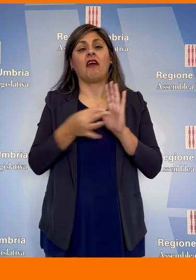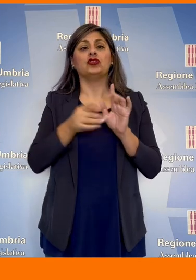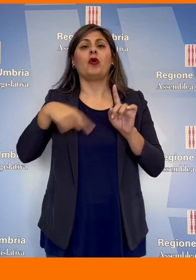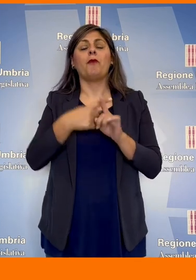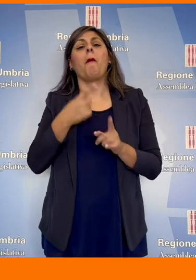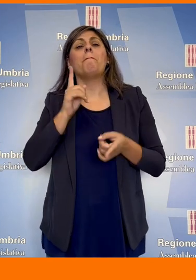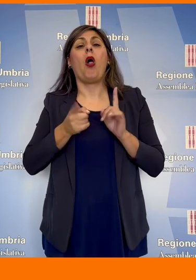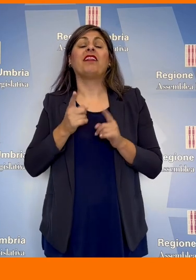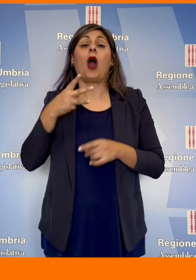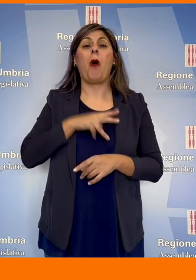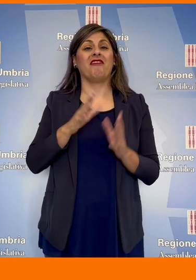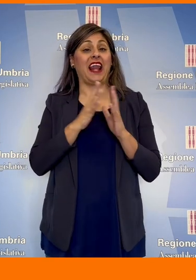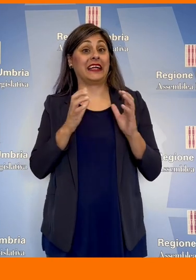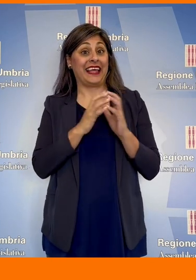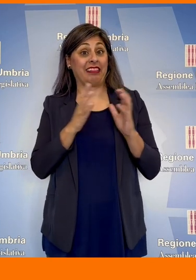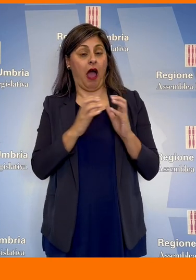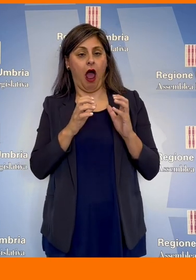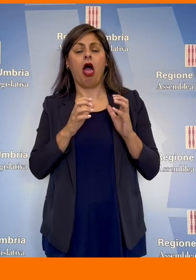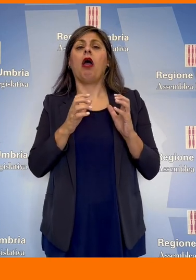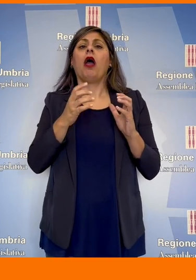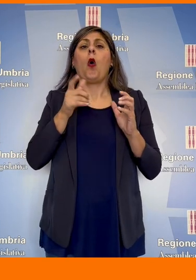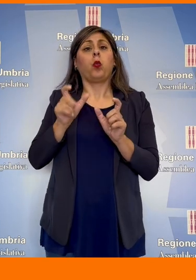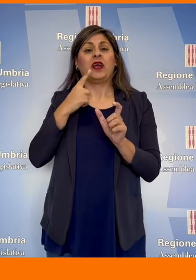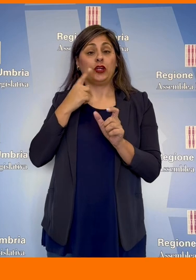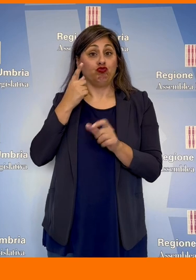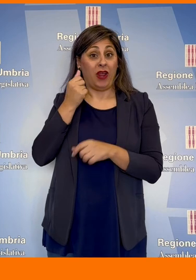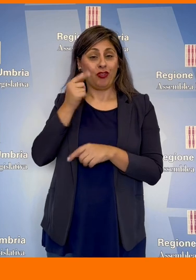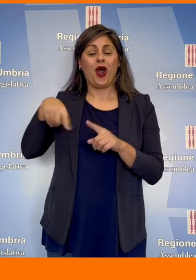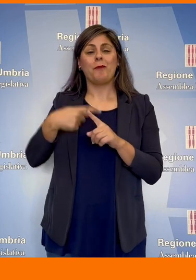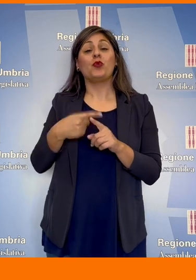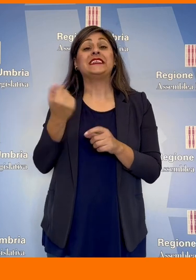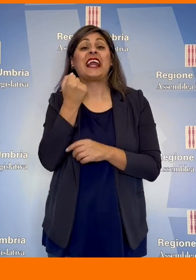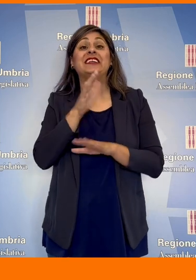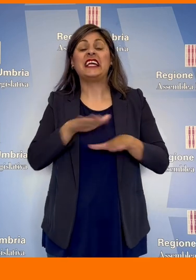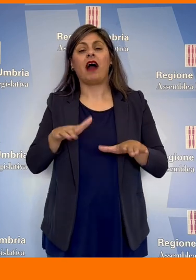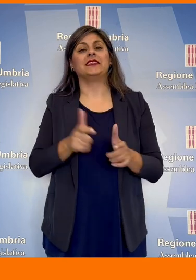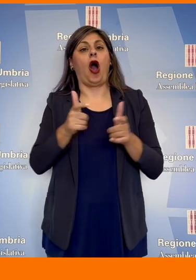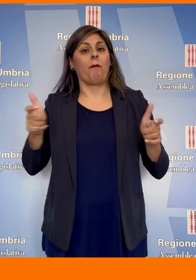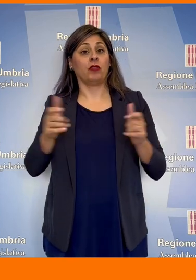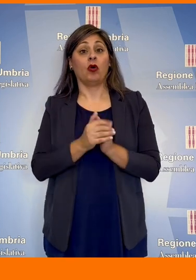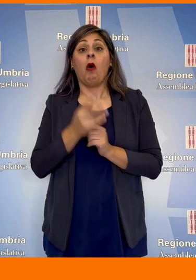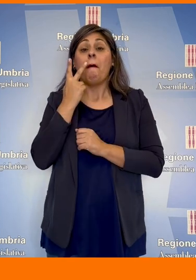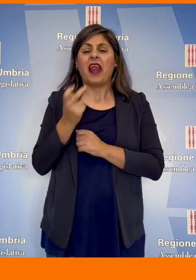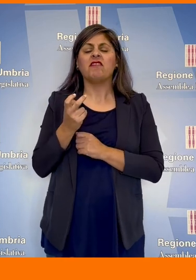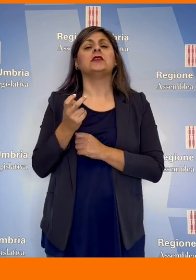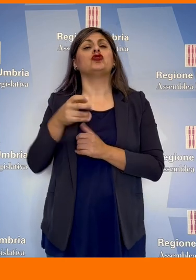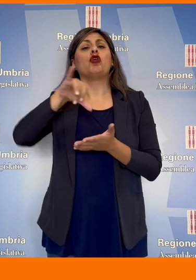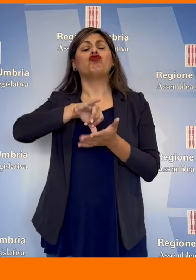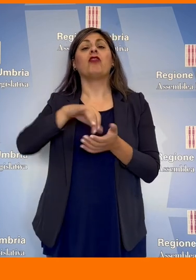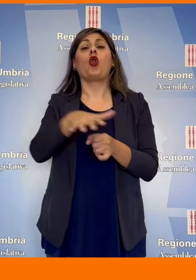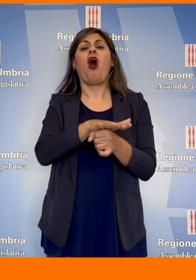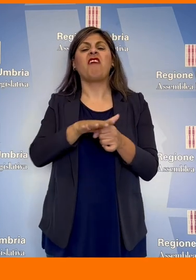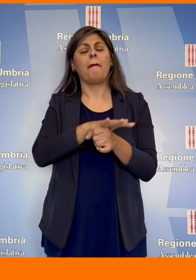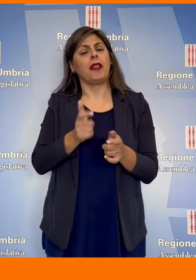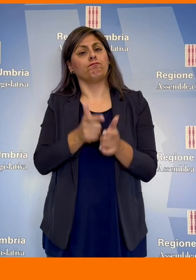destinate ai genitori, nonché potenziando i servizi per l'infanzia. Previsto il consolidamento e la continuità dei centri